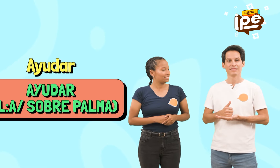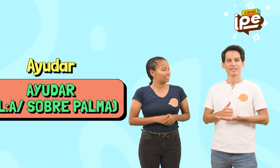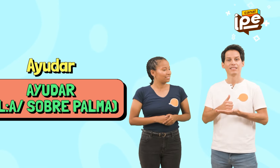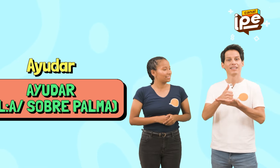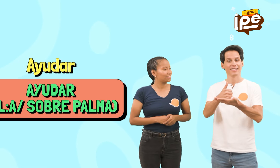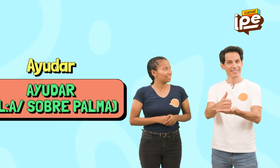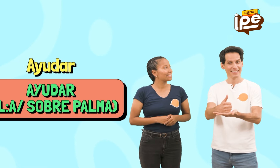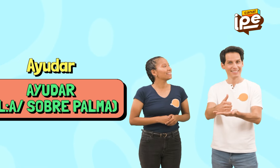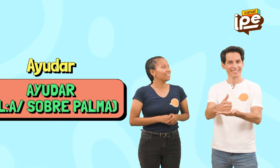¡Ayudar!